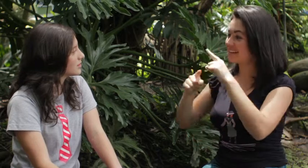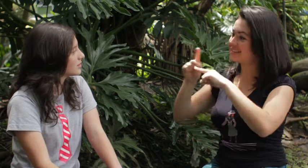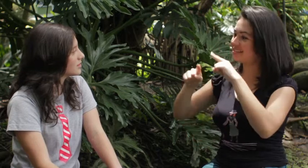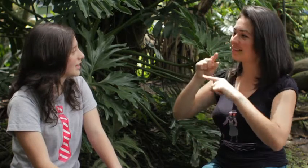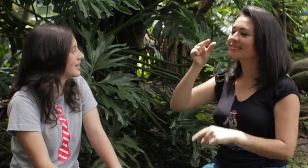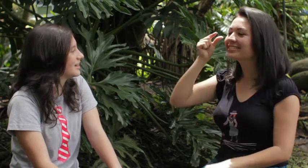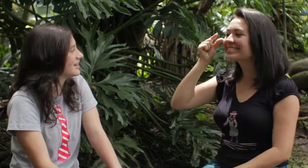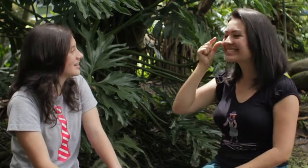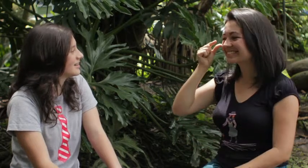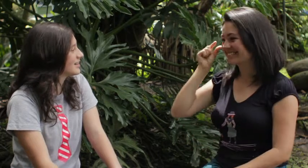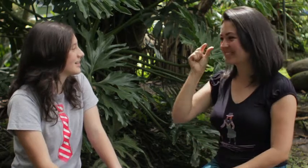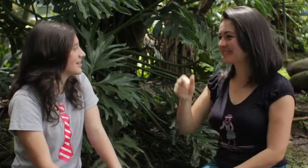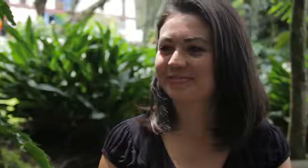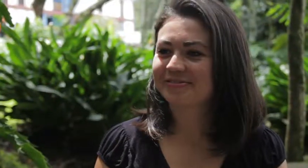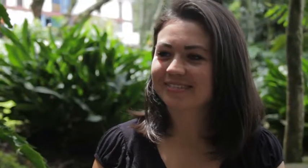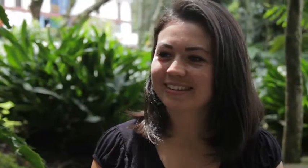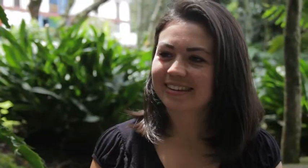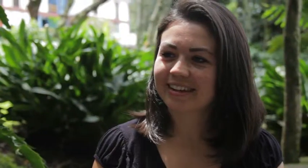rostro ¿Y usted en qué trabaja?